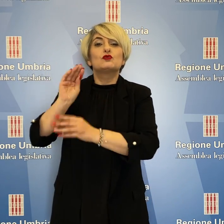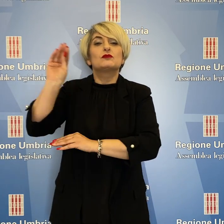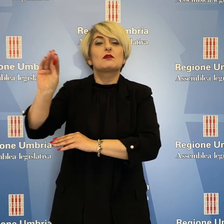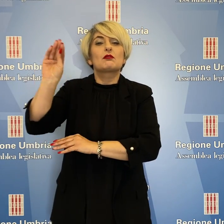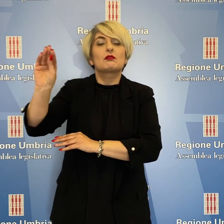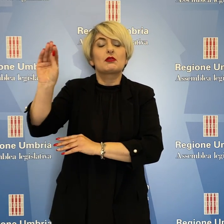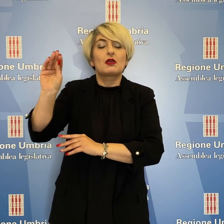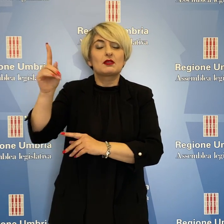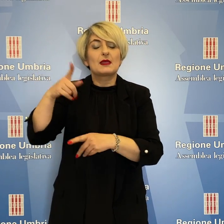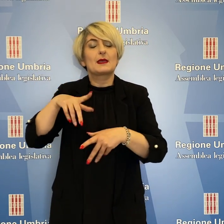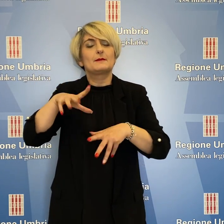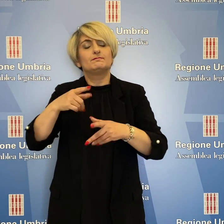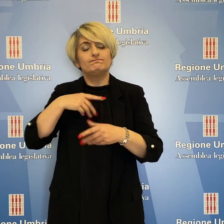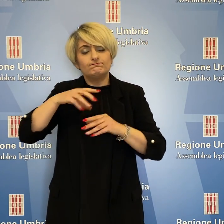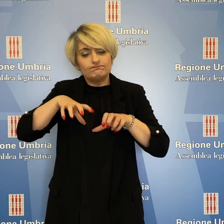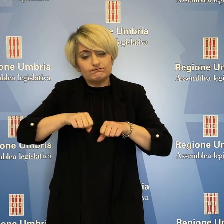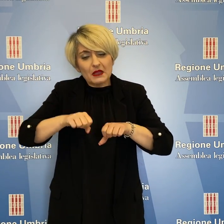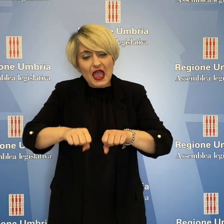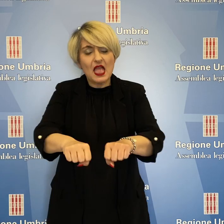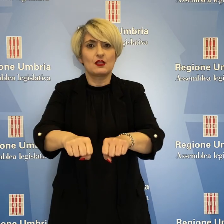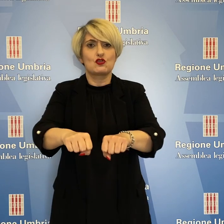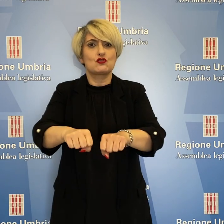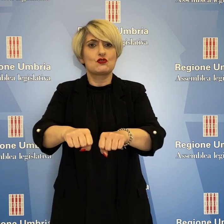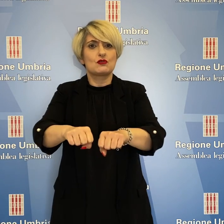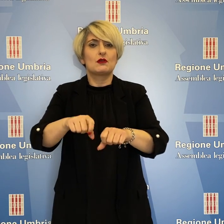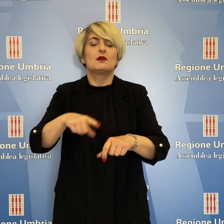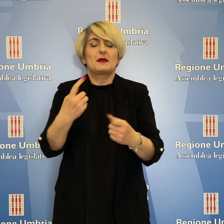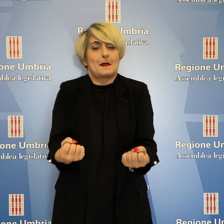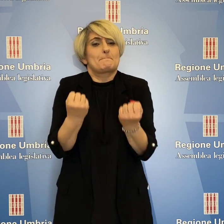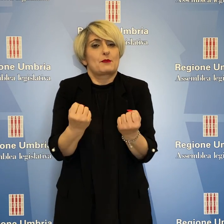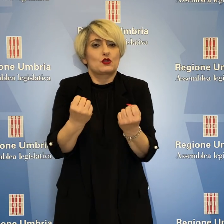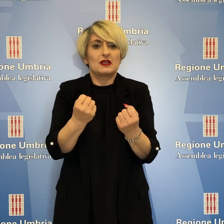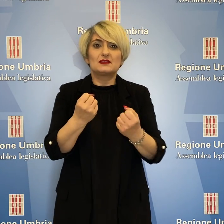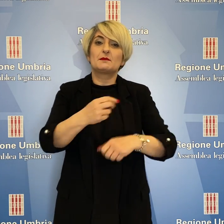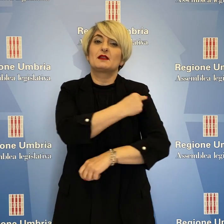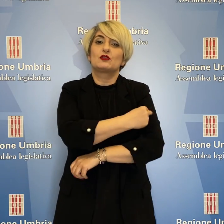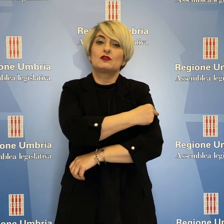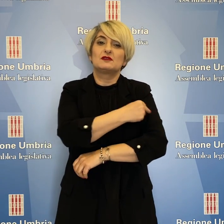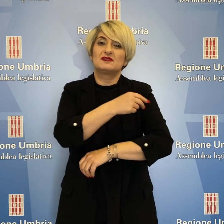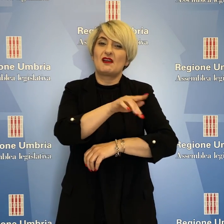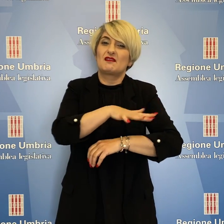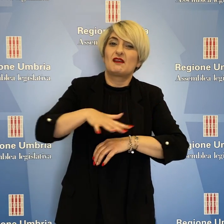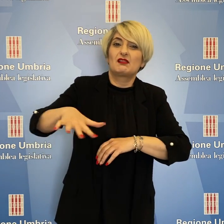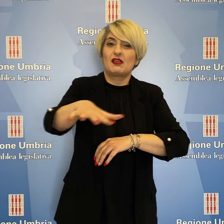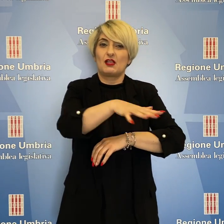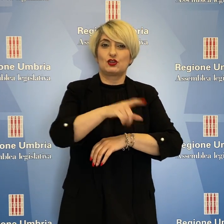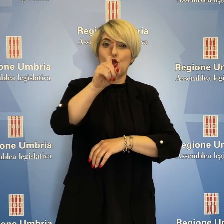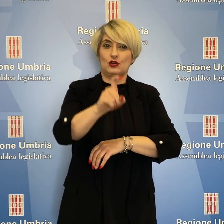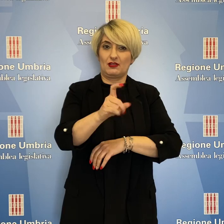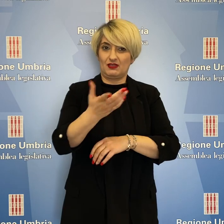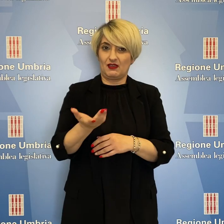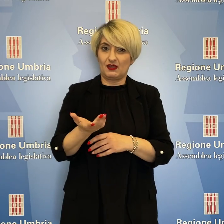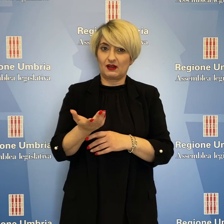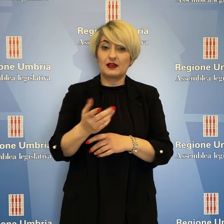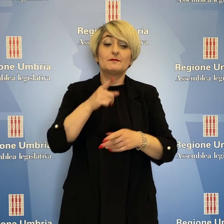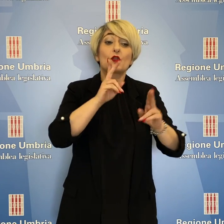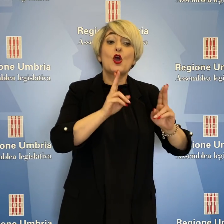Giunta regionale una serie di impegni relativi al potenziamento della sanità nel comprensorio ternano, dal nuovo